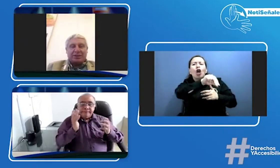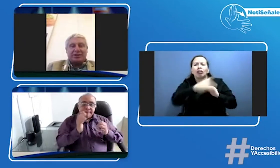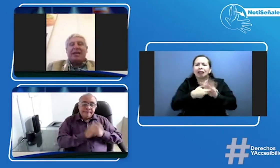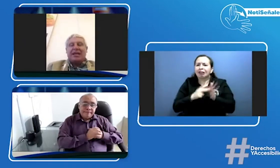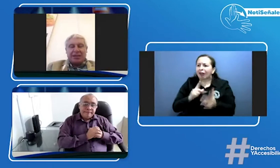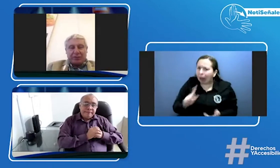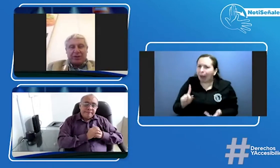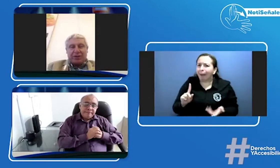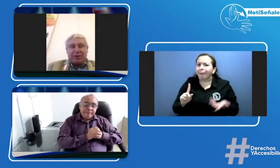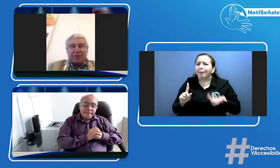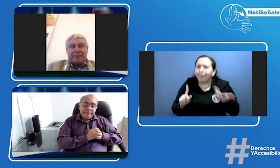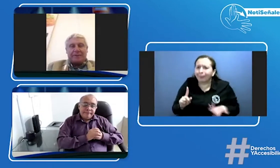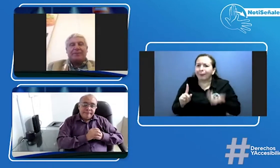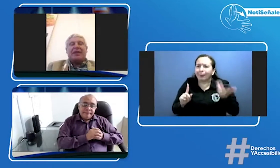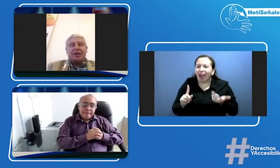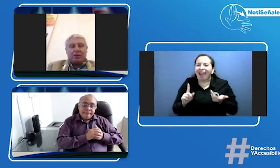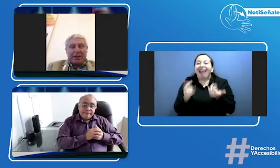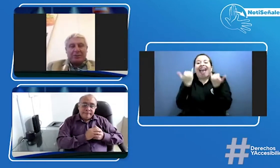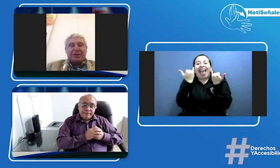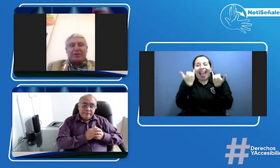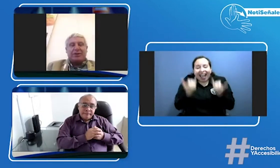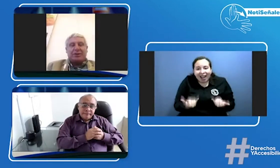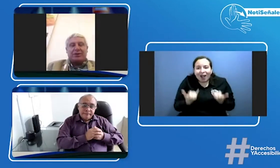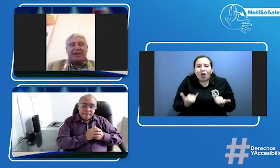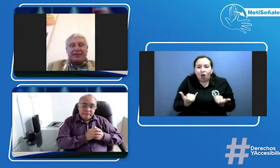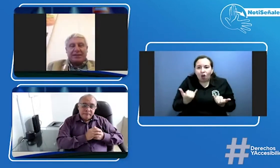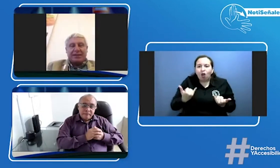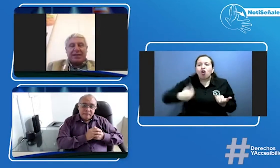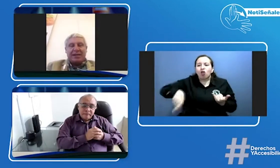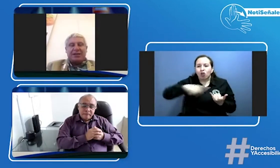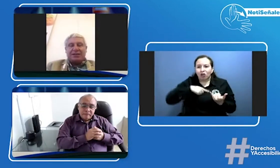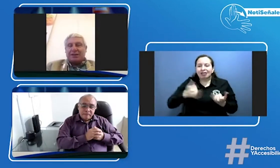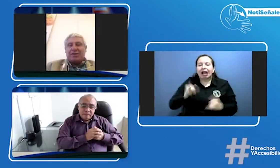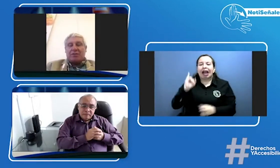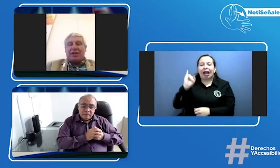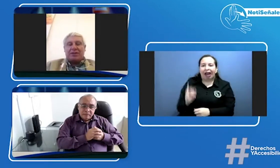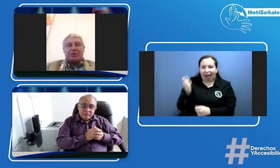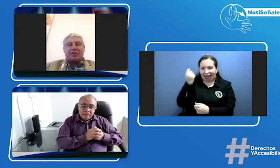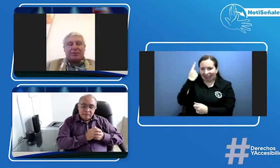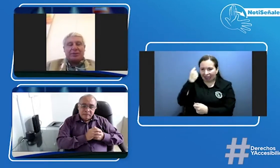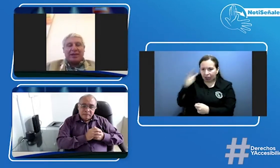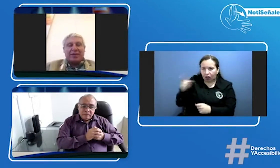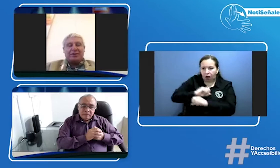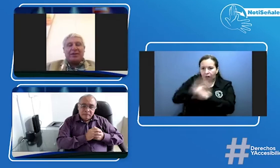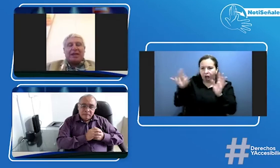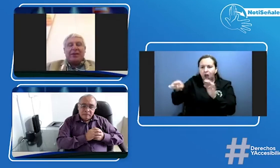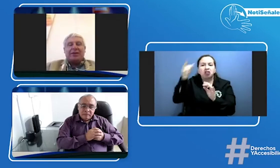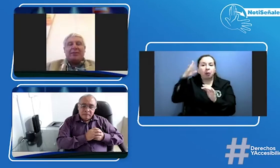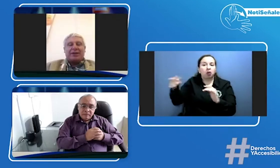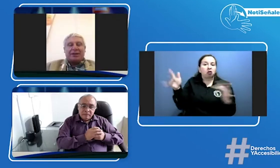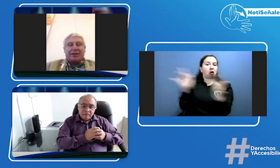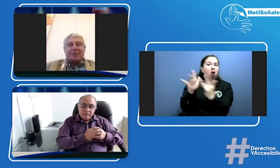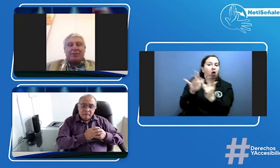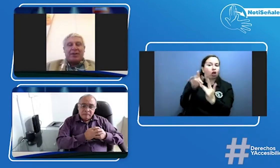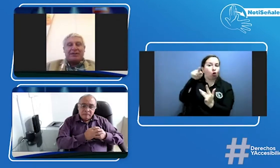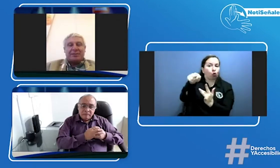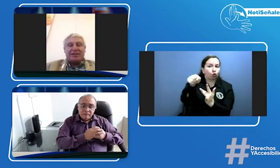eso fue lo que hoy logramos ya con el doctor Lota que entendiera se va a comunicar con ustedes me imagino y vamos a tratar de promover esa mesa